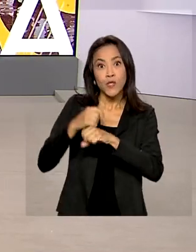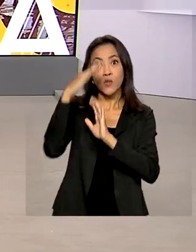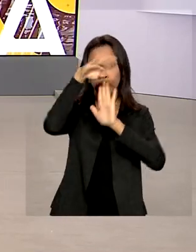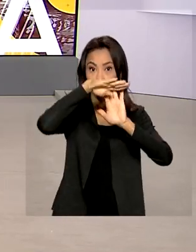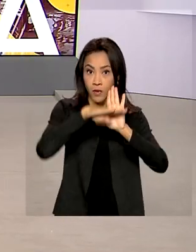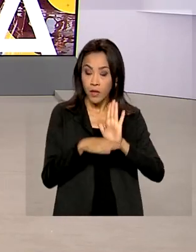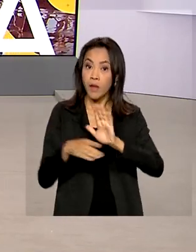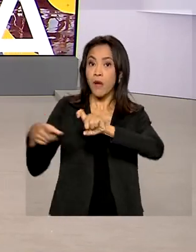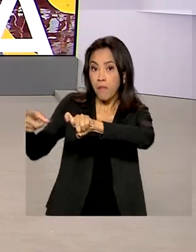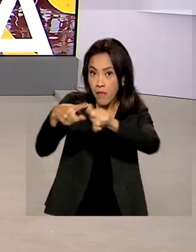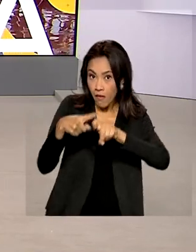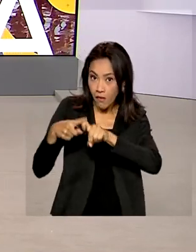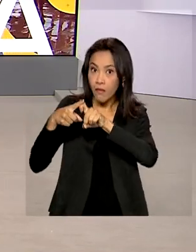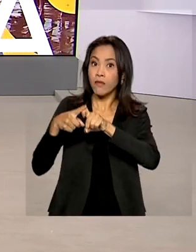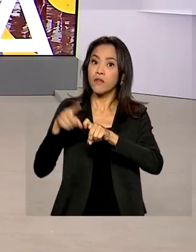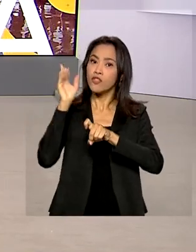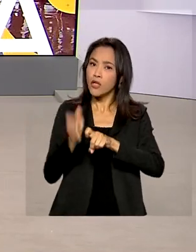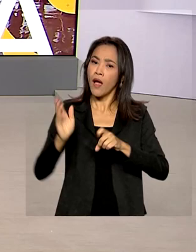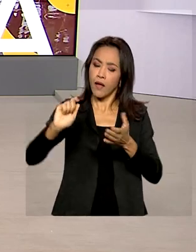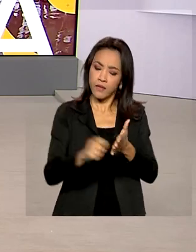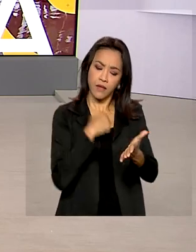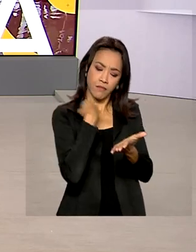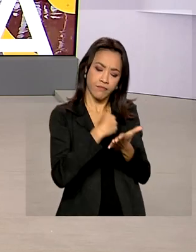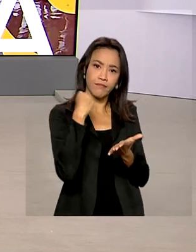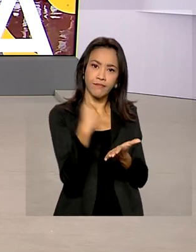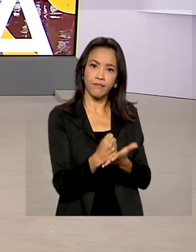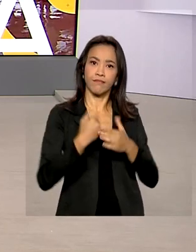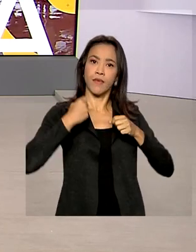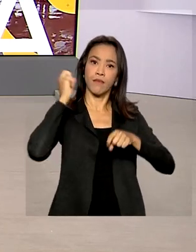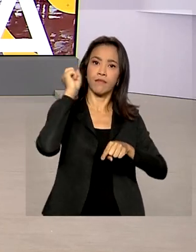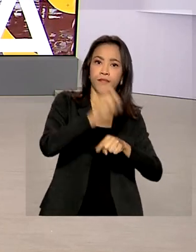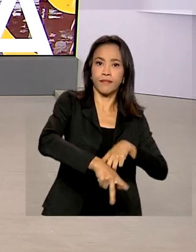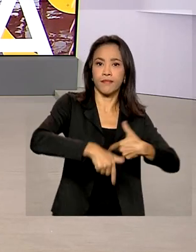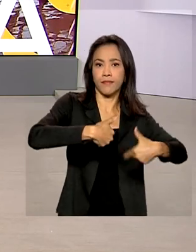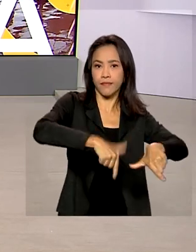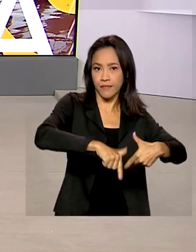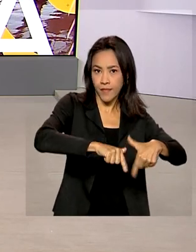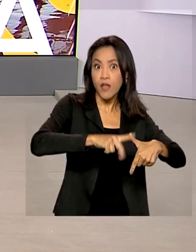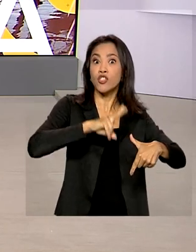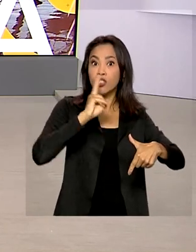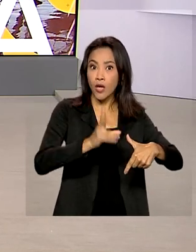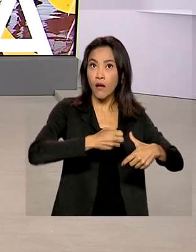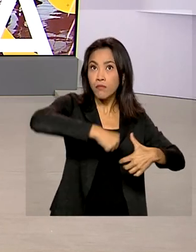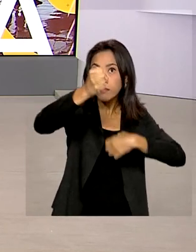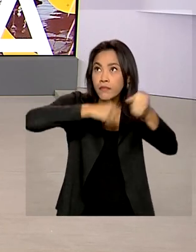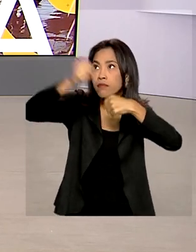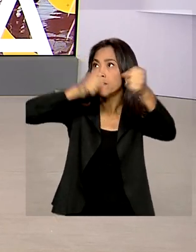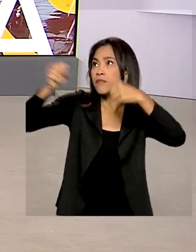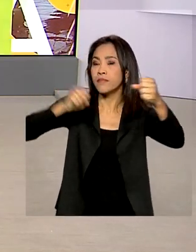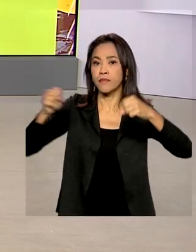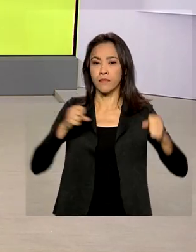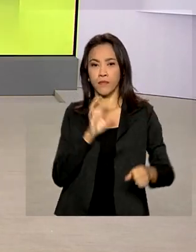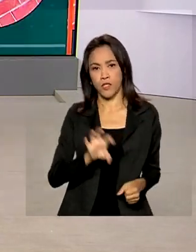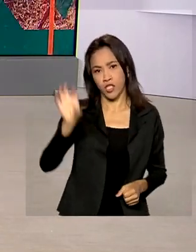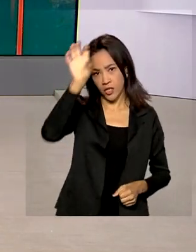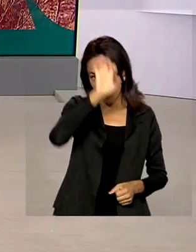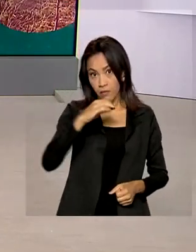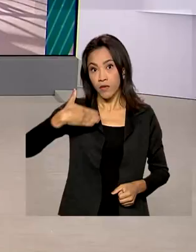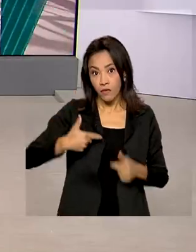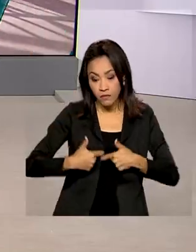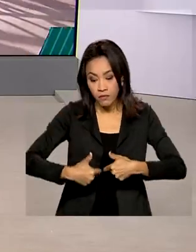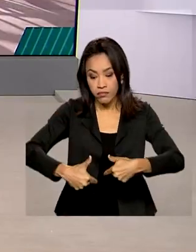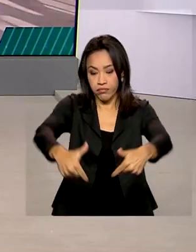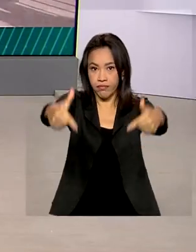pelo Brasil assinaram os contratos de trabalho e começaram a ser direcionados para os estados onde vão atuar.